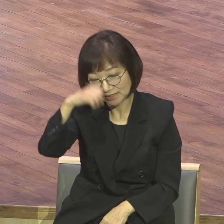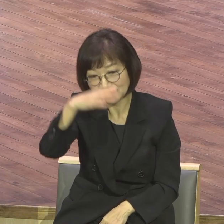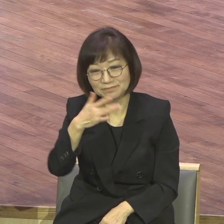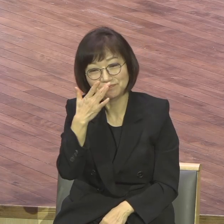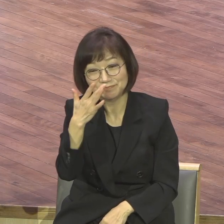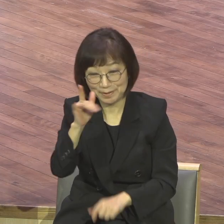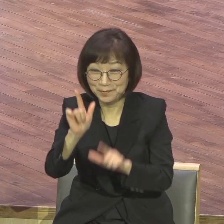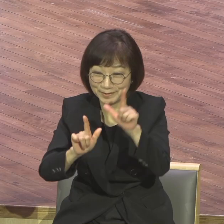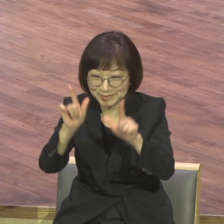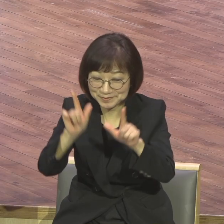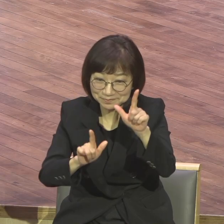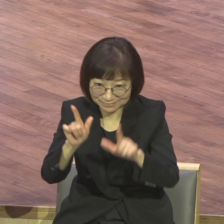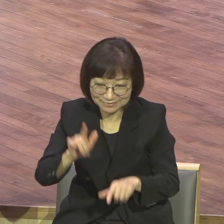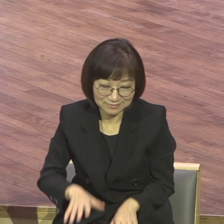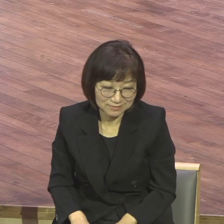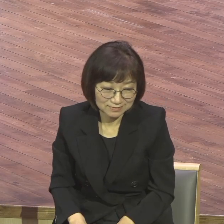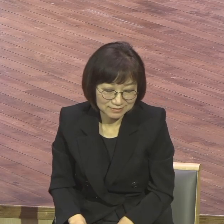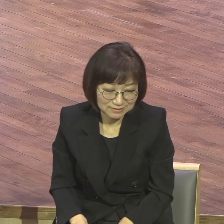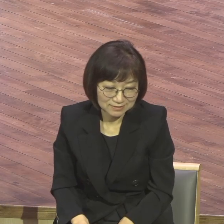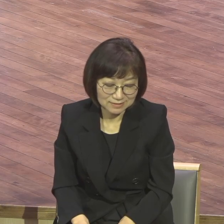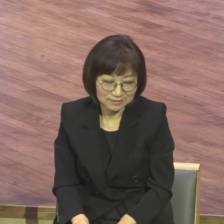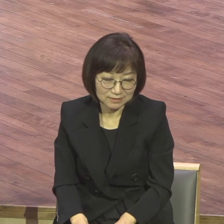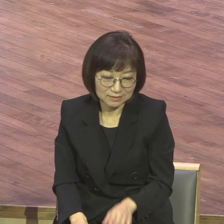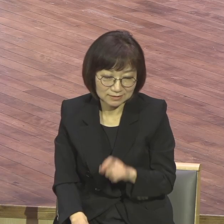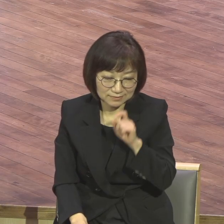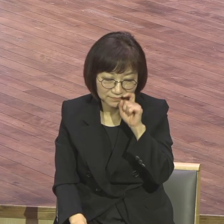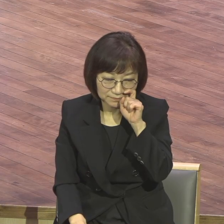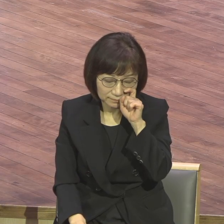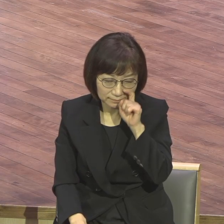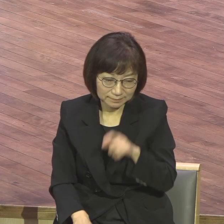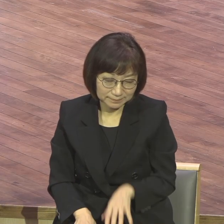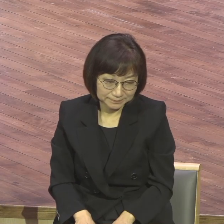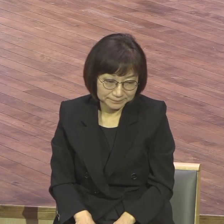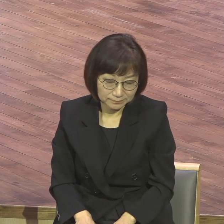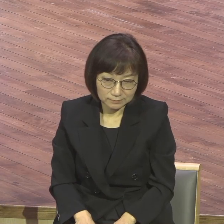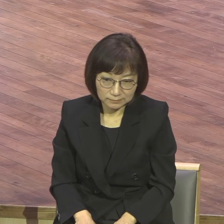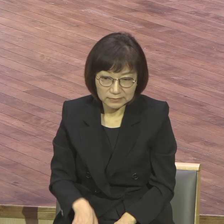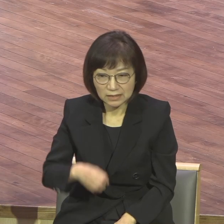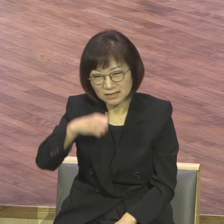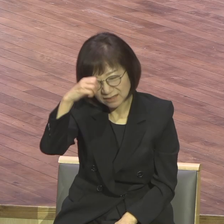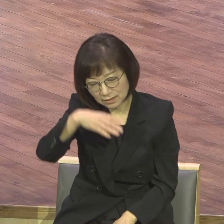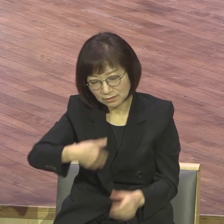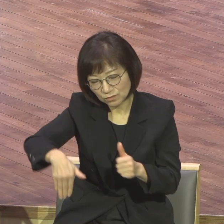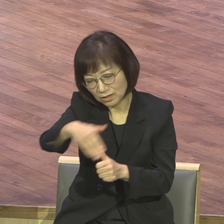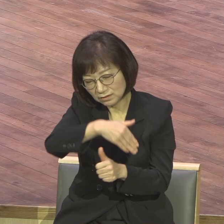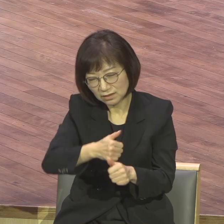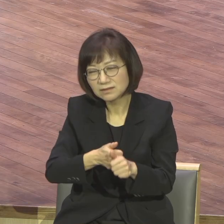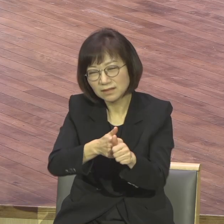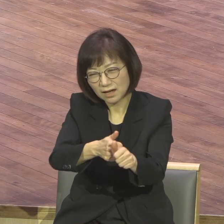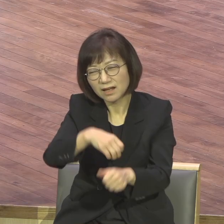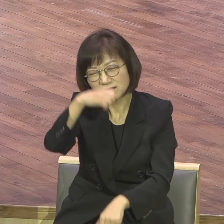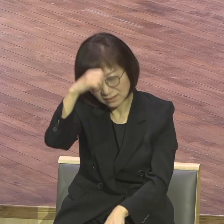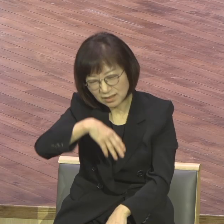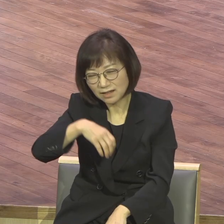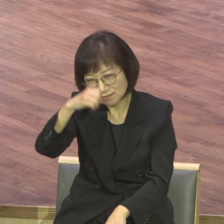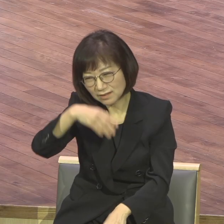파묻혀버려 그 현장에 그 현실에 그냥 그 환경에다 파묻혀버려 살아요 이런